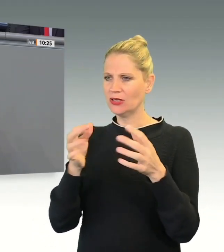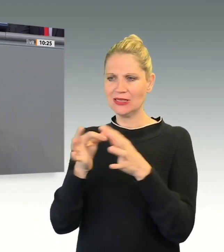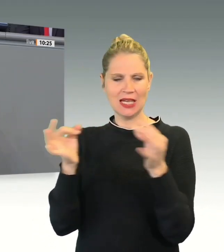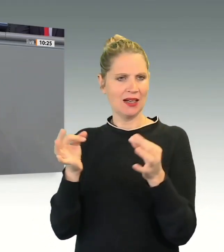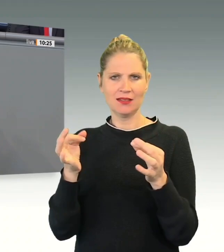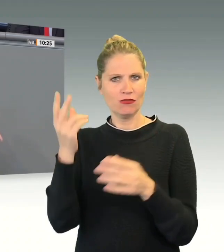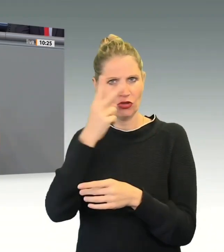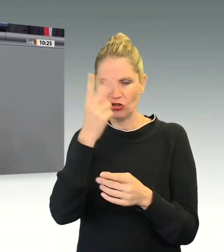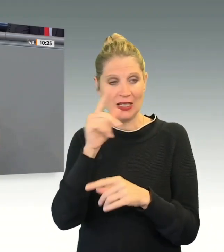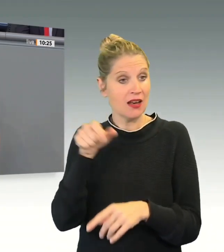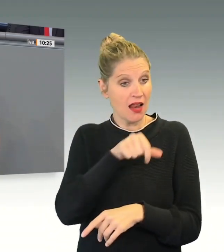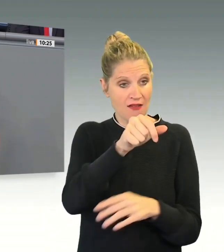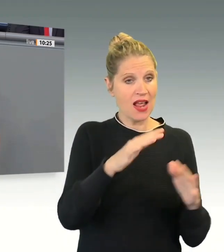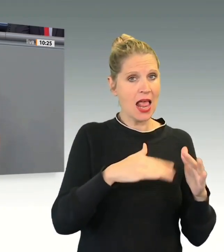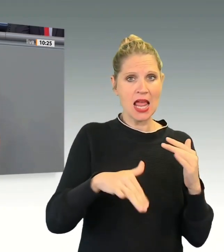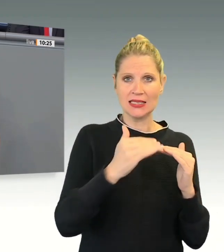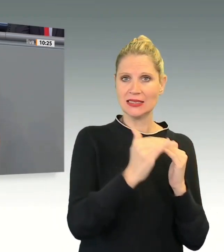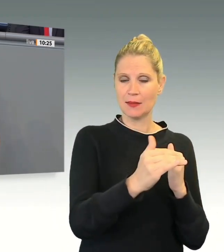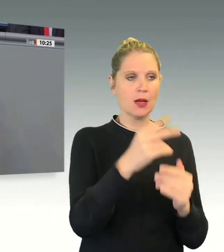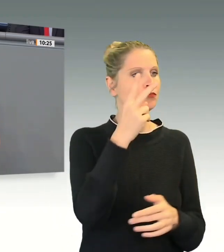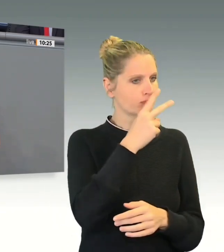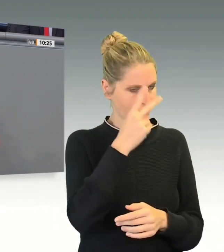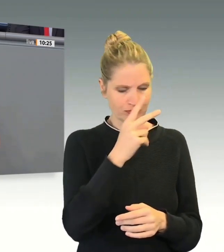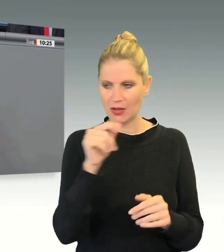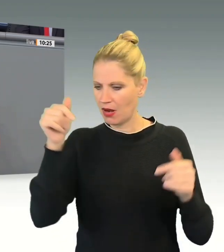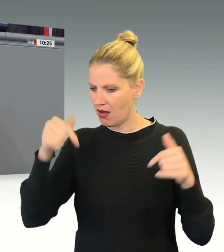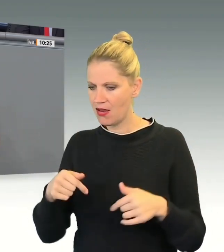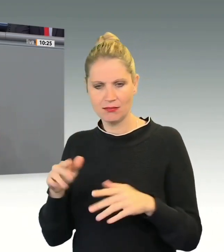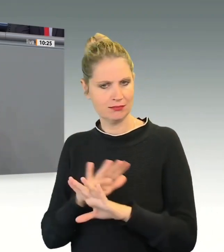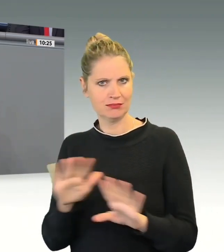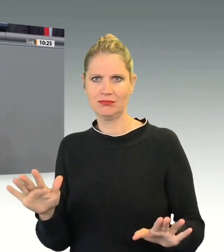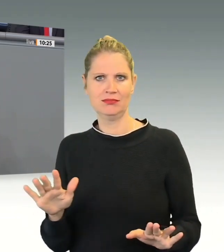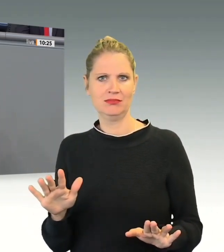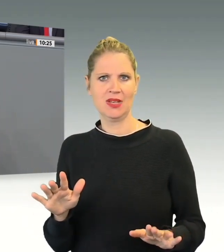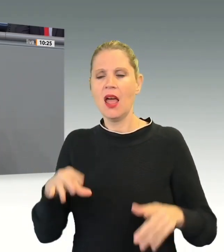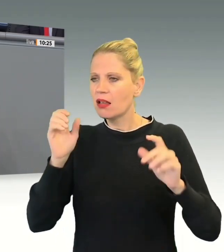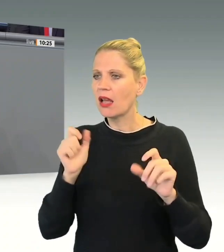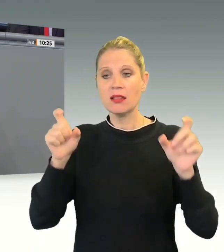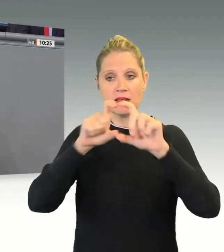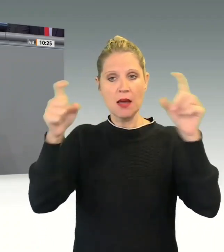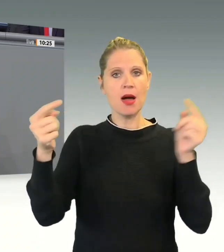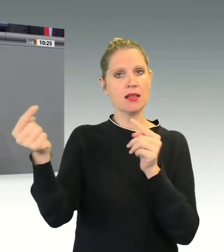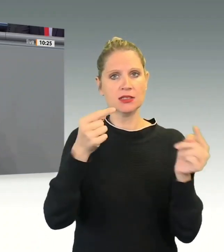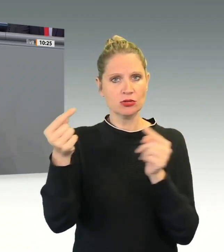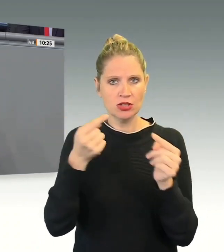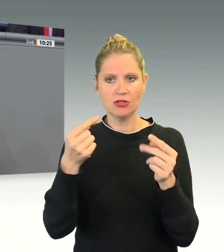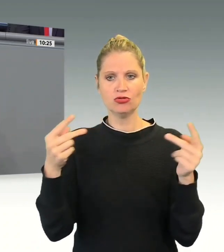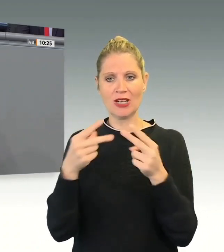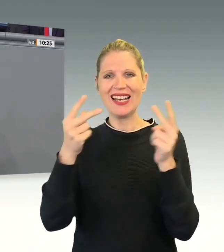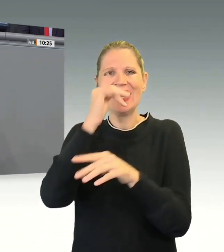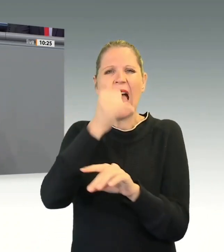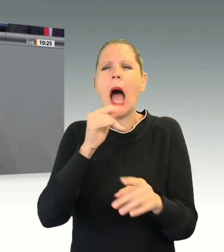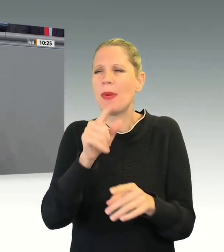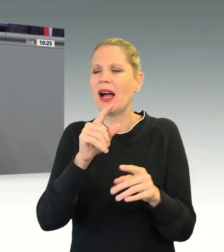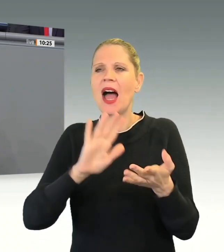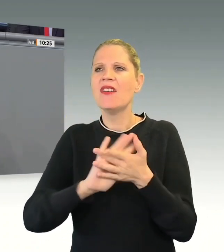über dieses Thema diskutieren und streiten. Wenn man aber nur noch es verkürzt und da auch